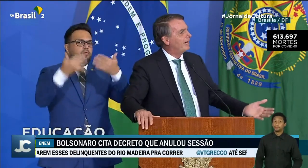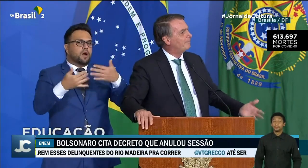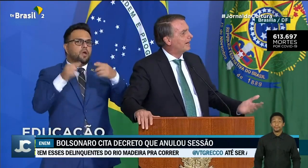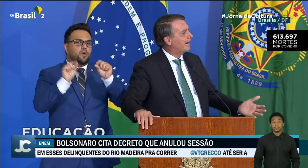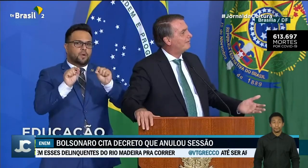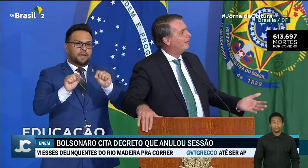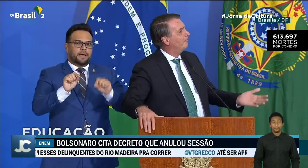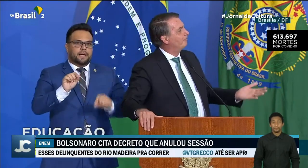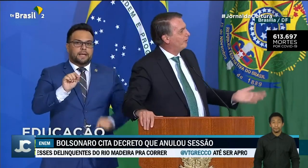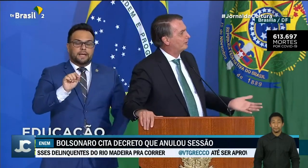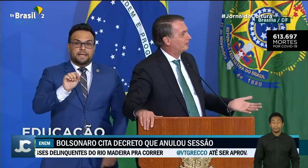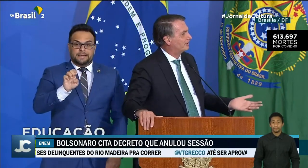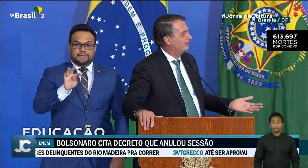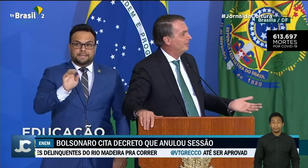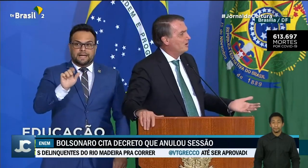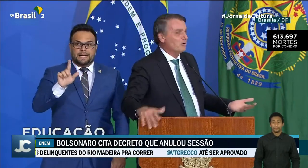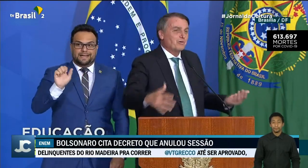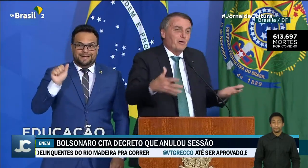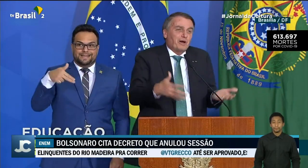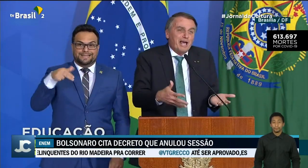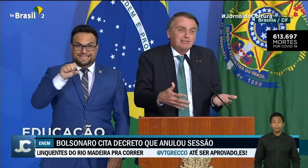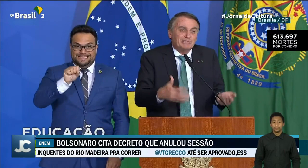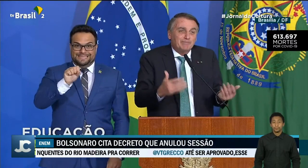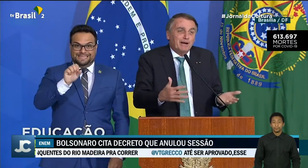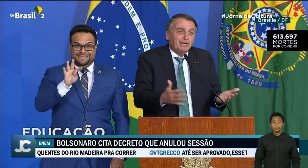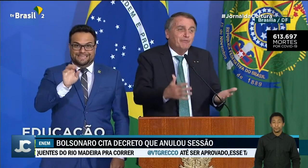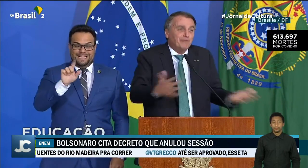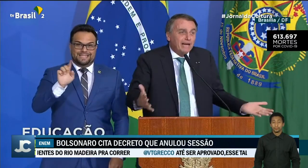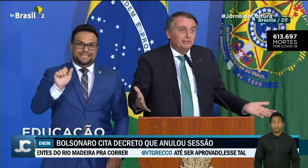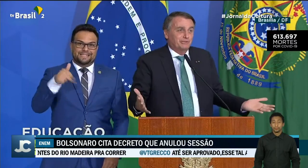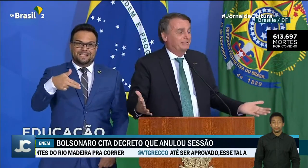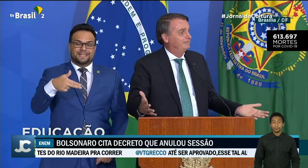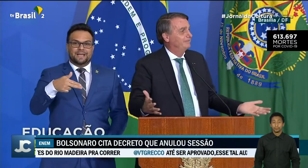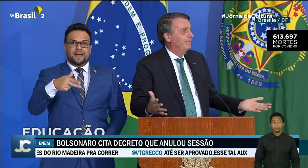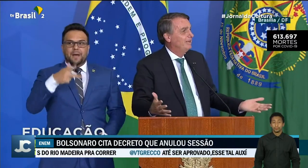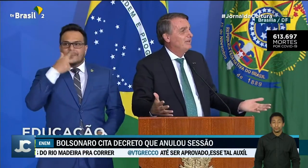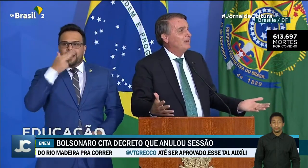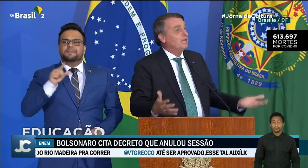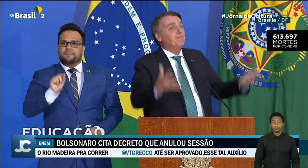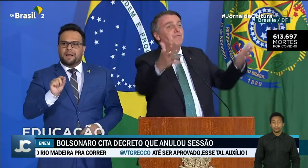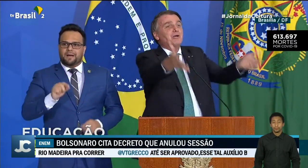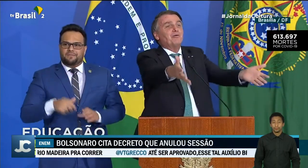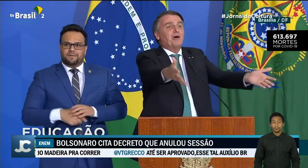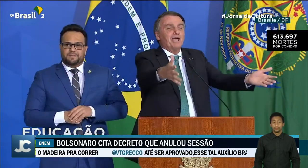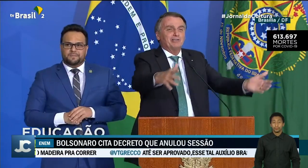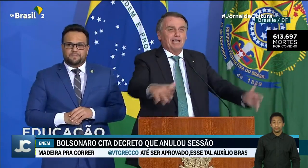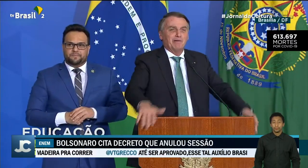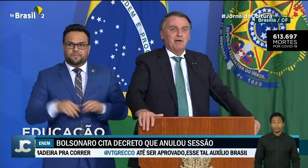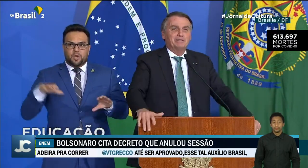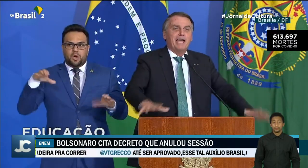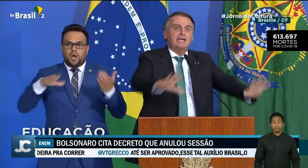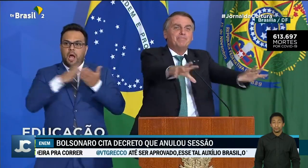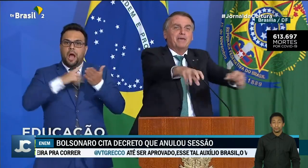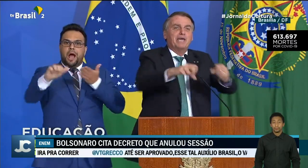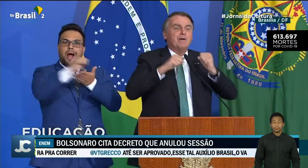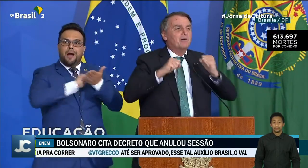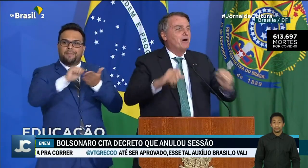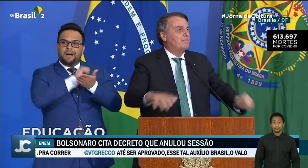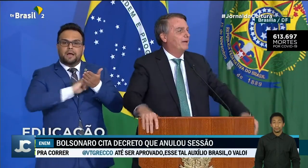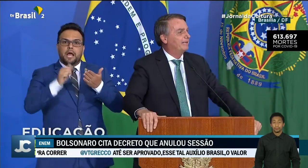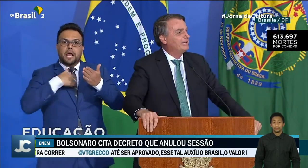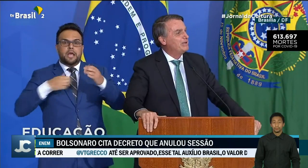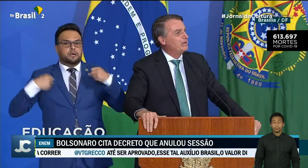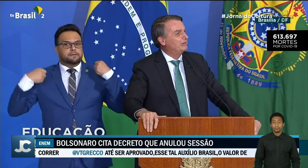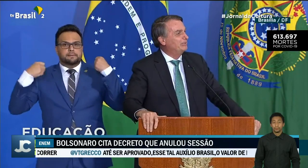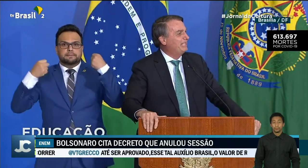Stalin apagava fotos. O Congresso está apagando fotos. E fui correndo na biblioteca e peguei